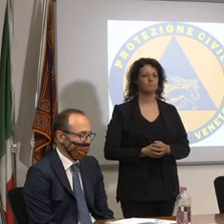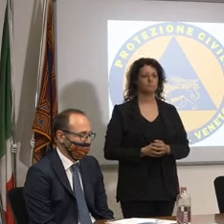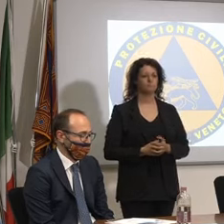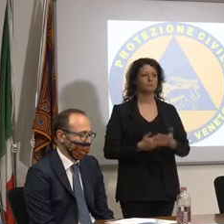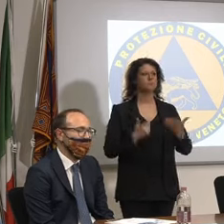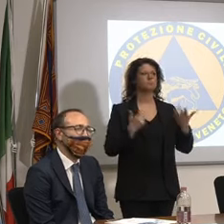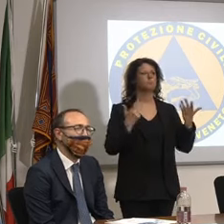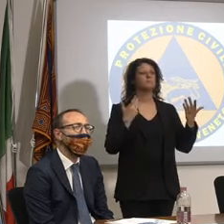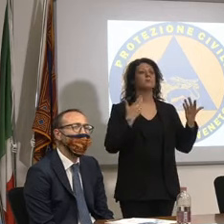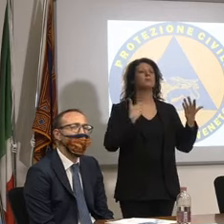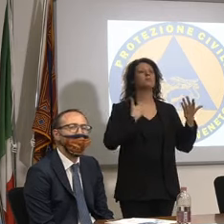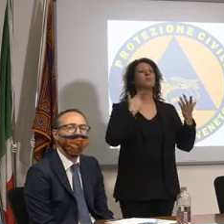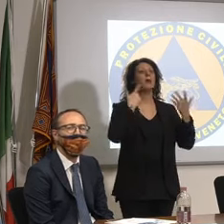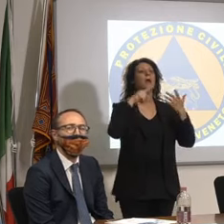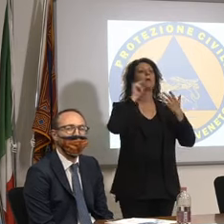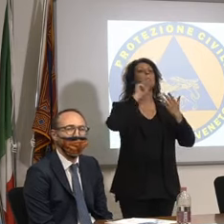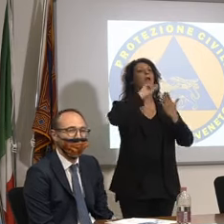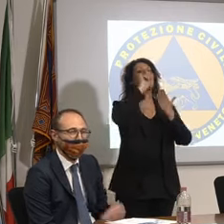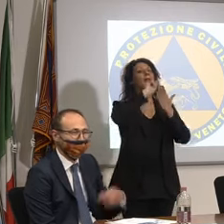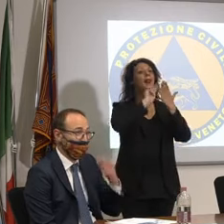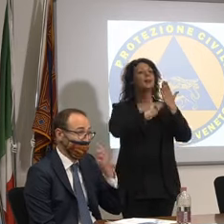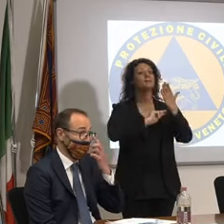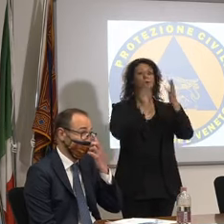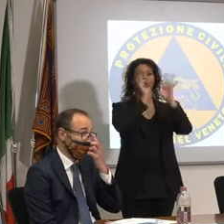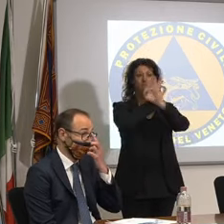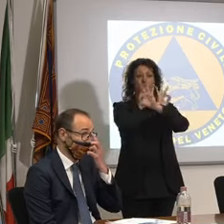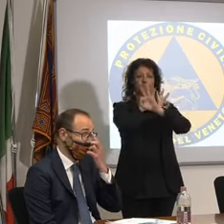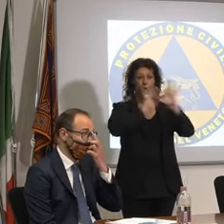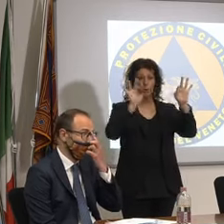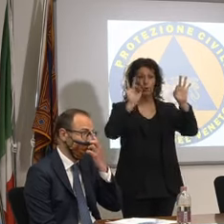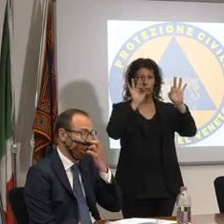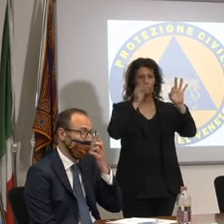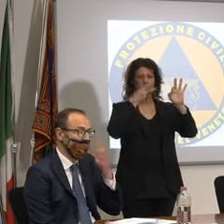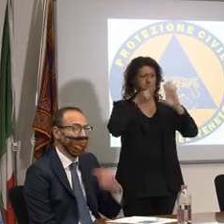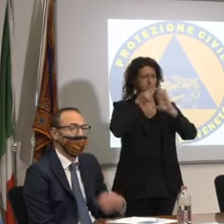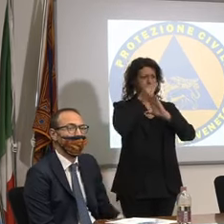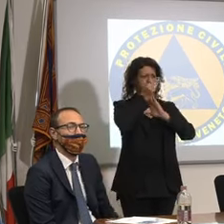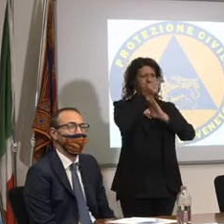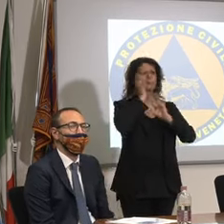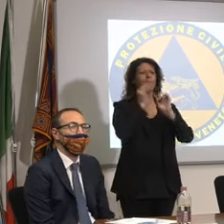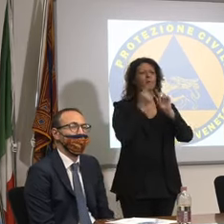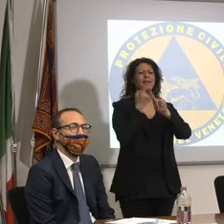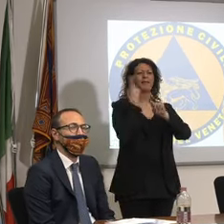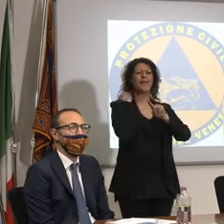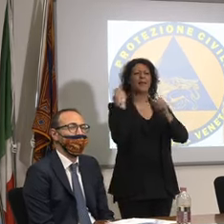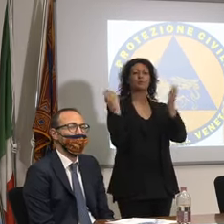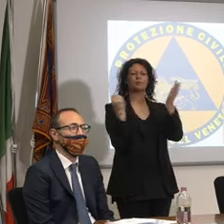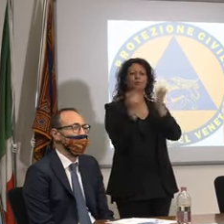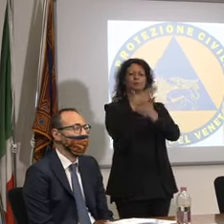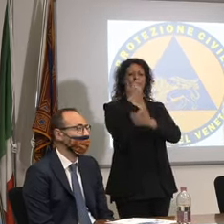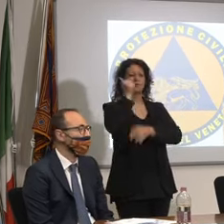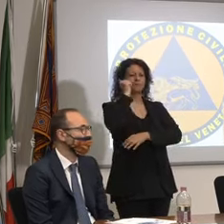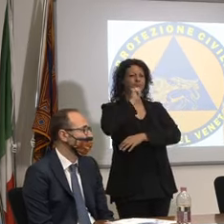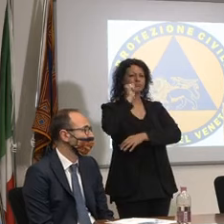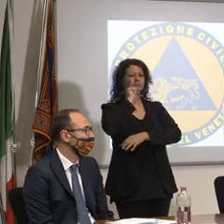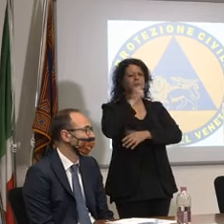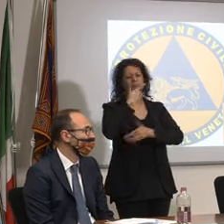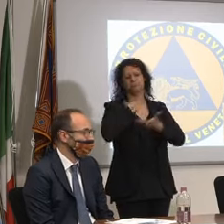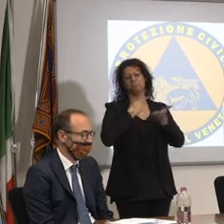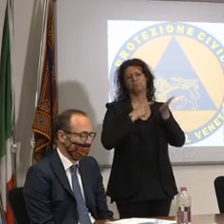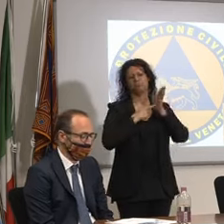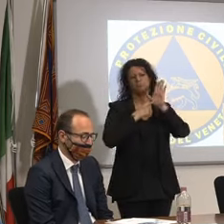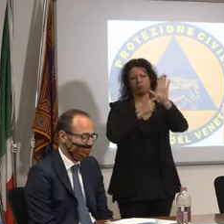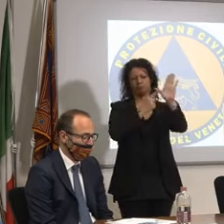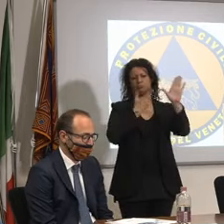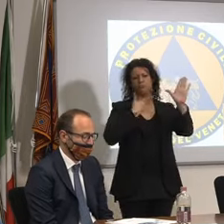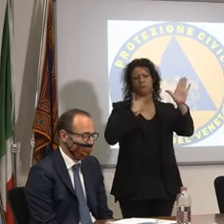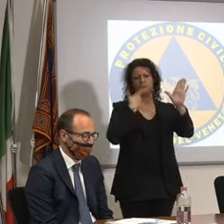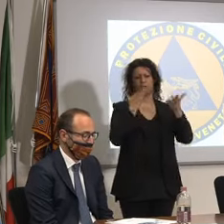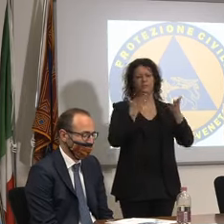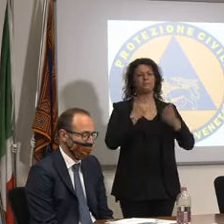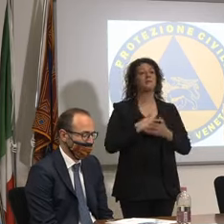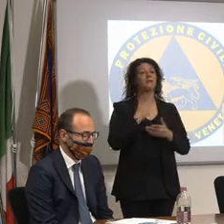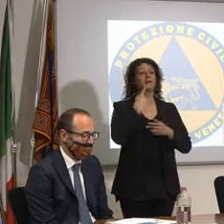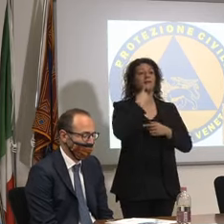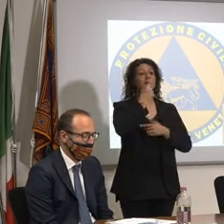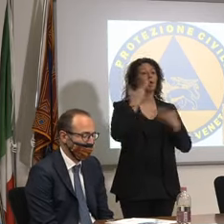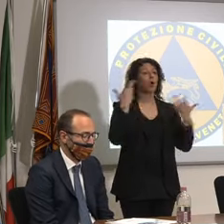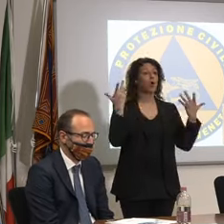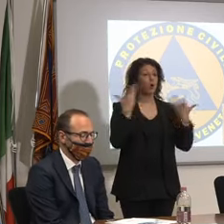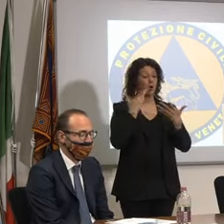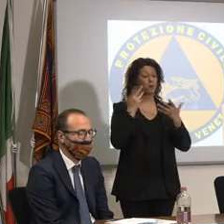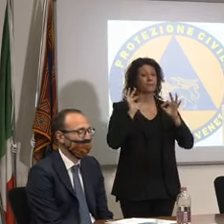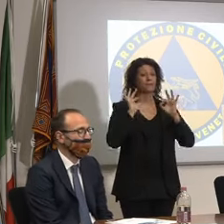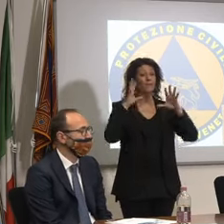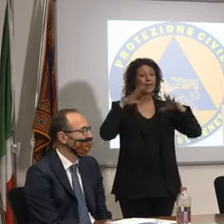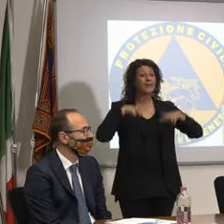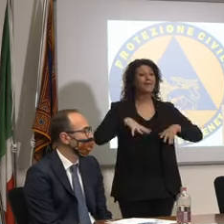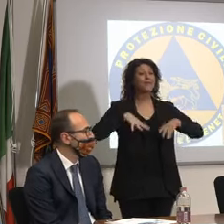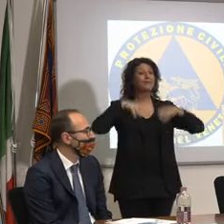disposizione per chi la volesse che smentisce totalmente tutto quello che è stato detto ieri via vi anticipo solo che nelle prime quattro settimane del